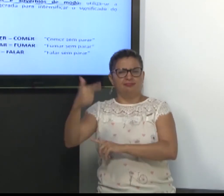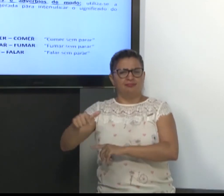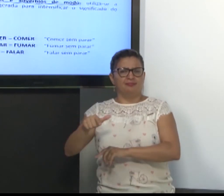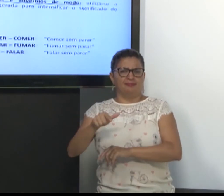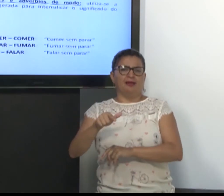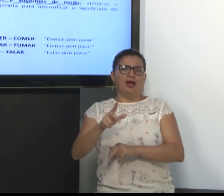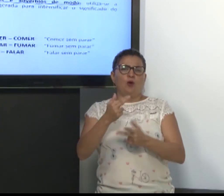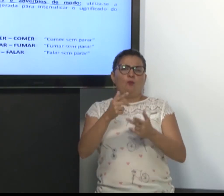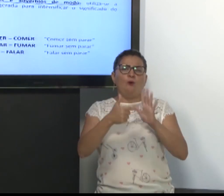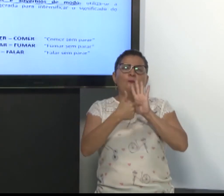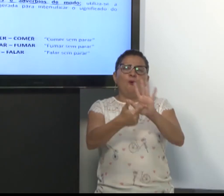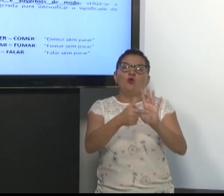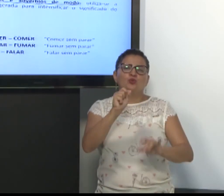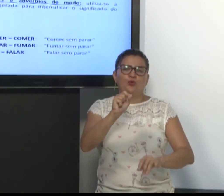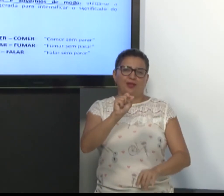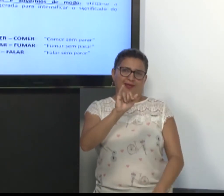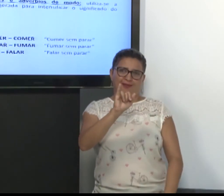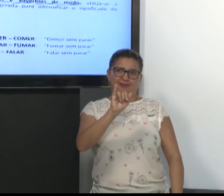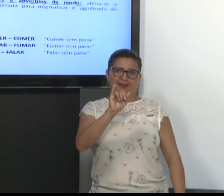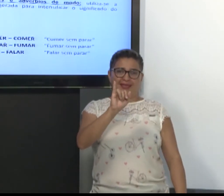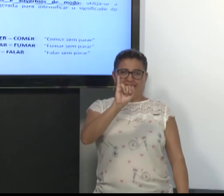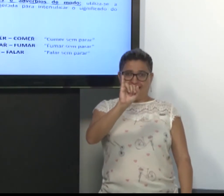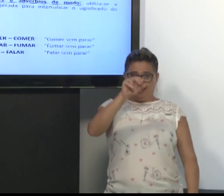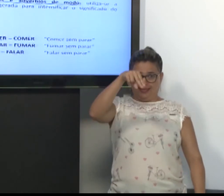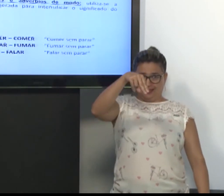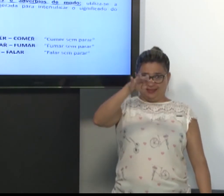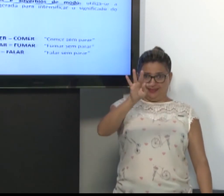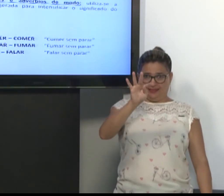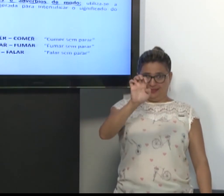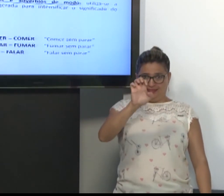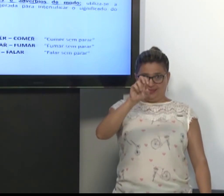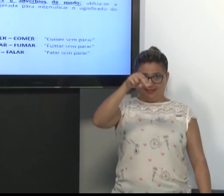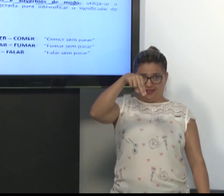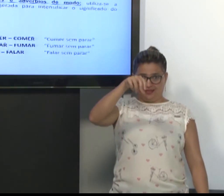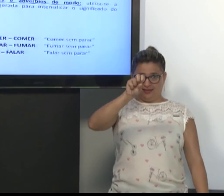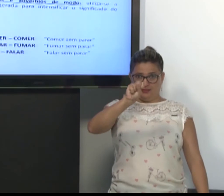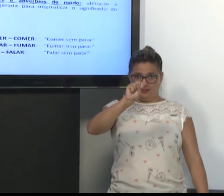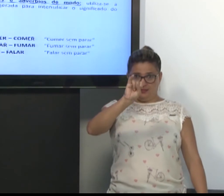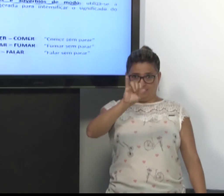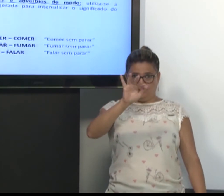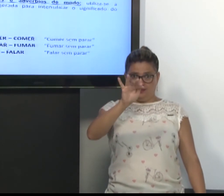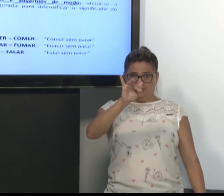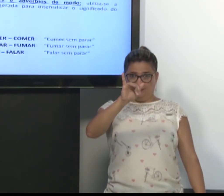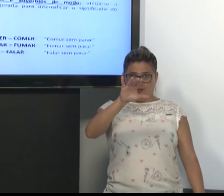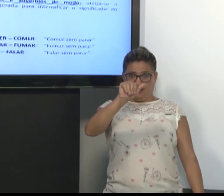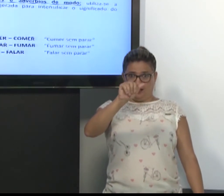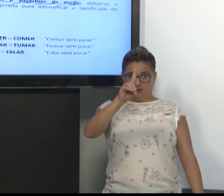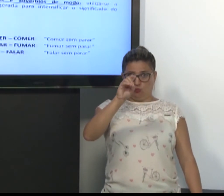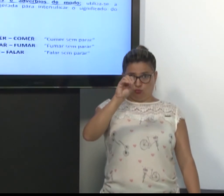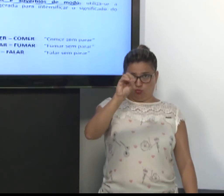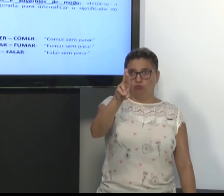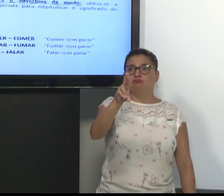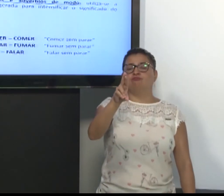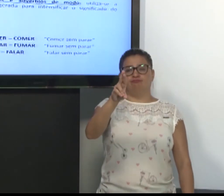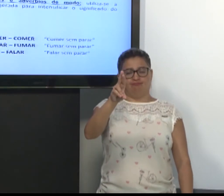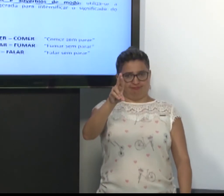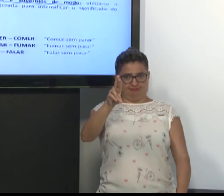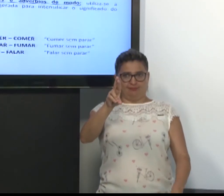E ele vai significar intensificador de advérbio de modo.